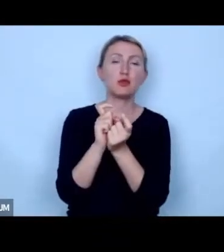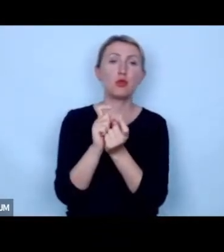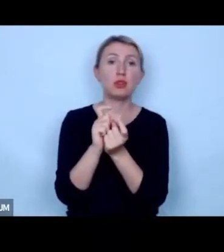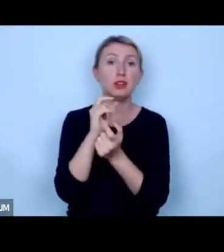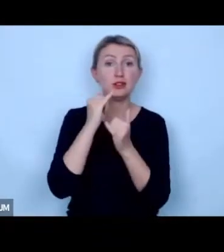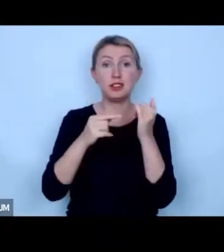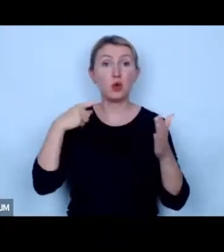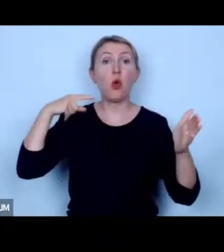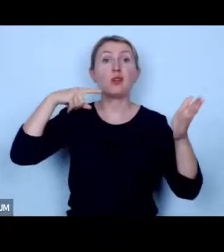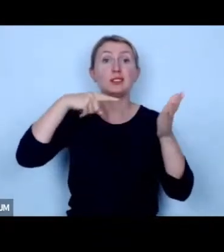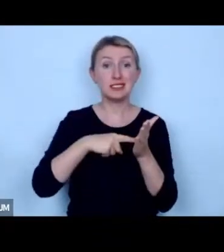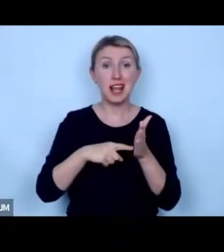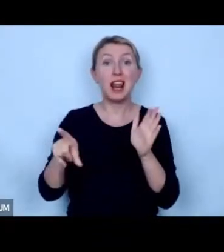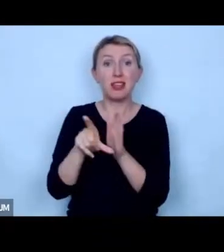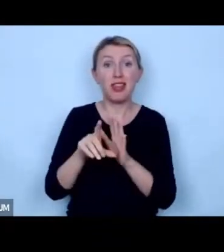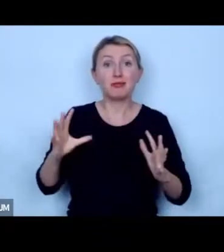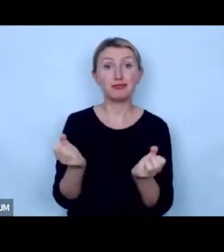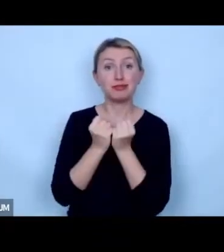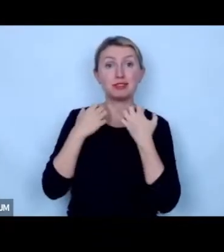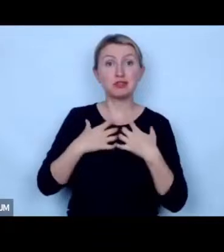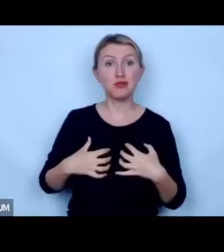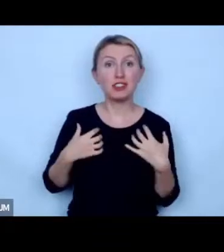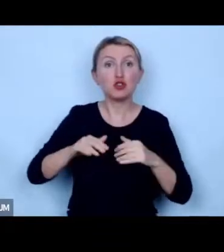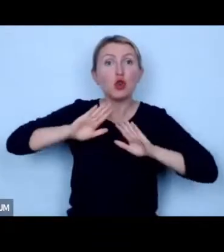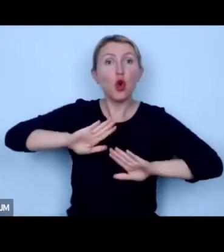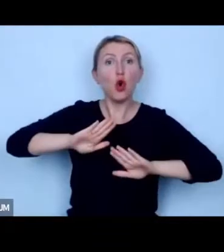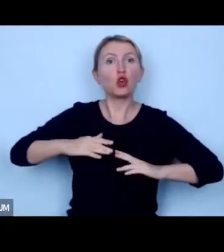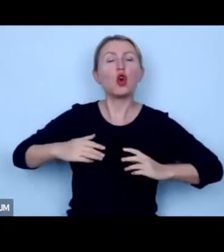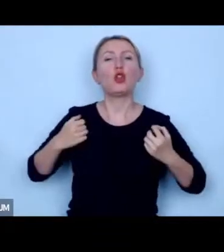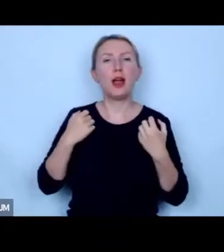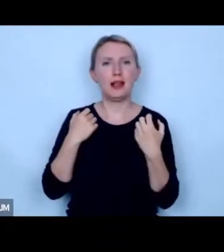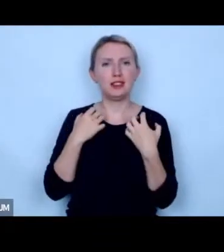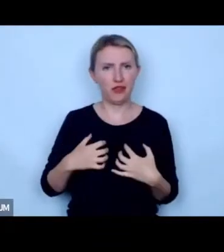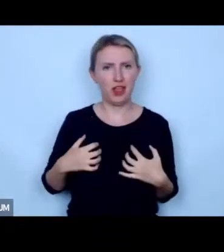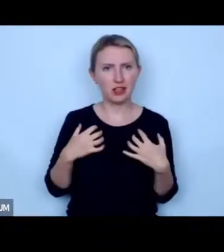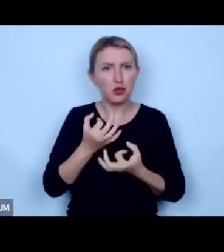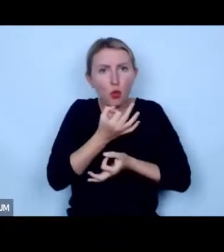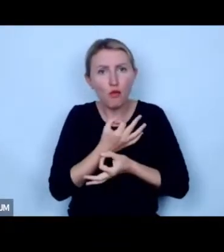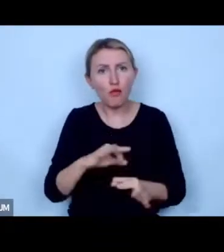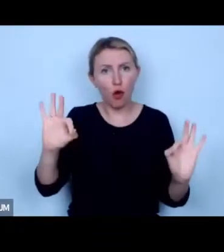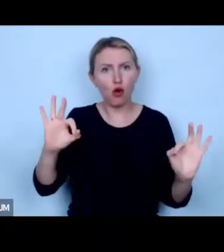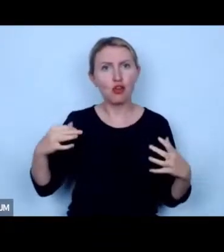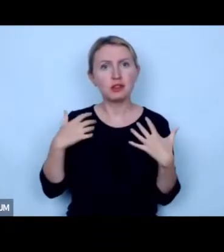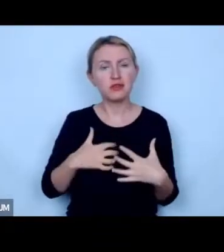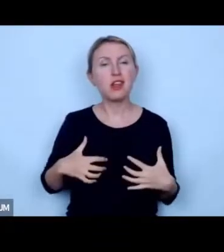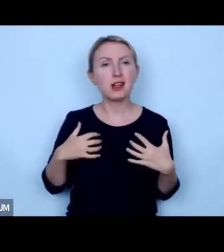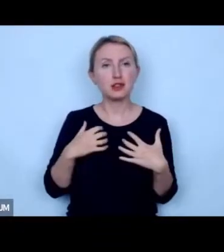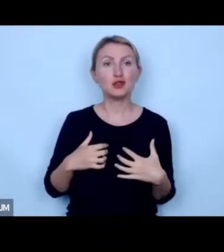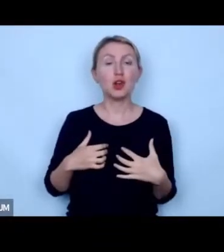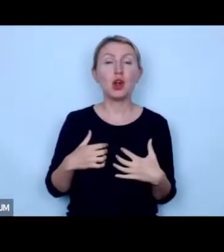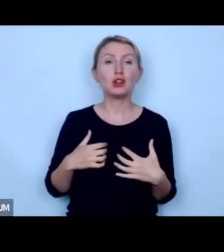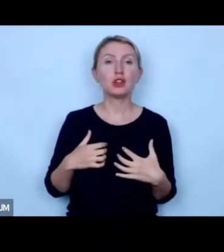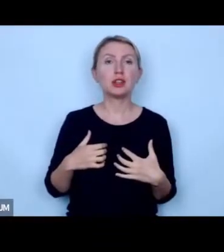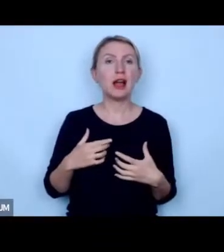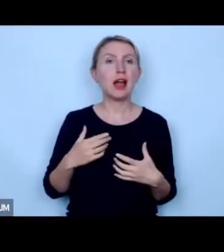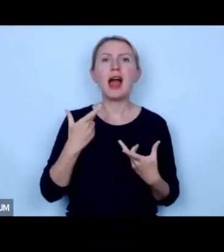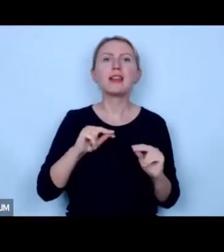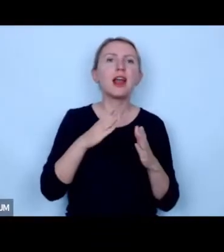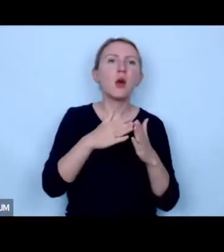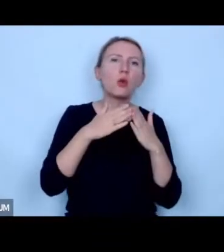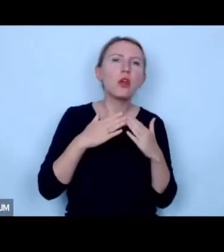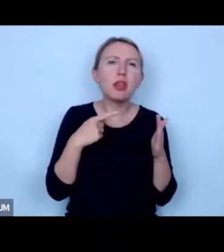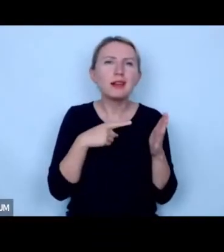ukierunkowany w stronę zwierząt w stronę ochrony tych zwierząt w stronę wyzwolenia zwierząt a nieukryte